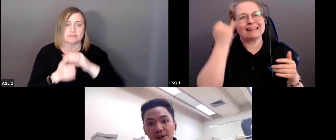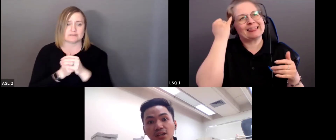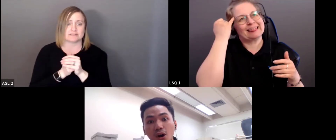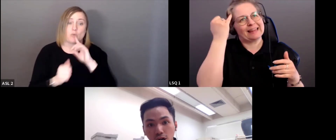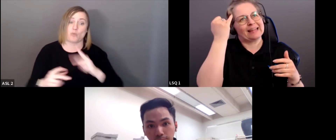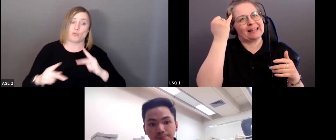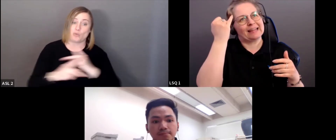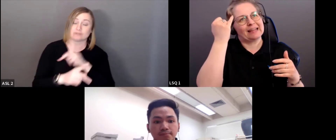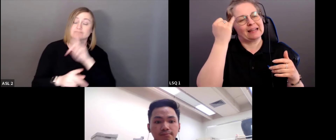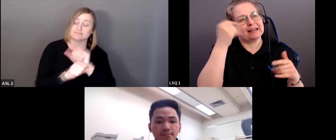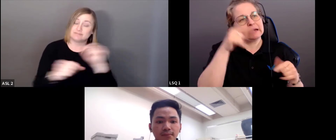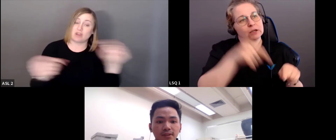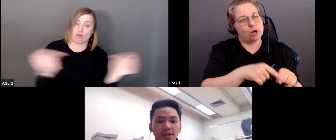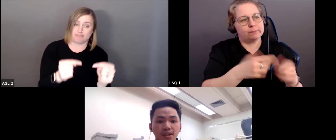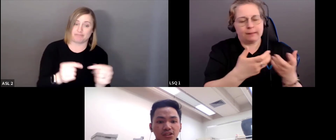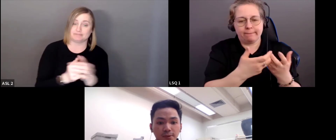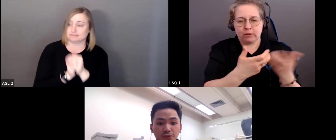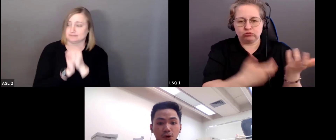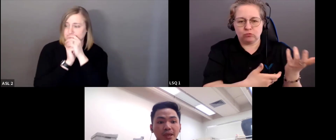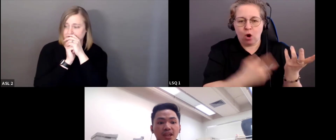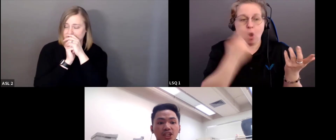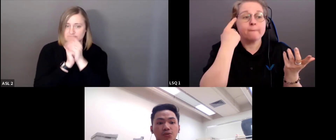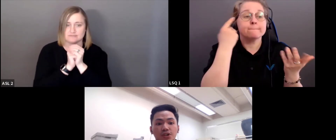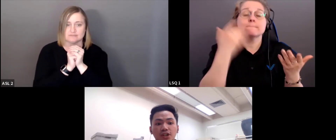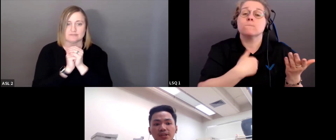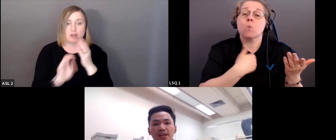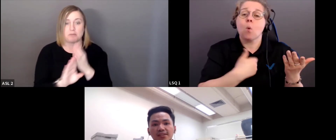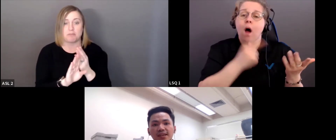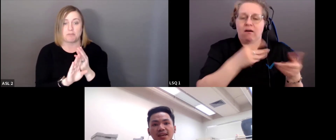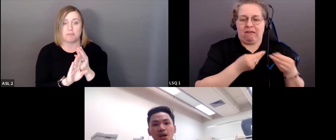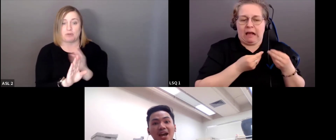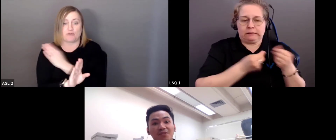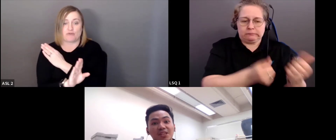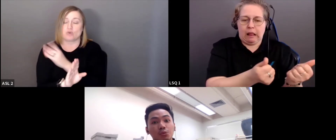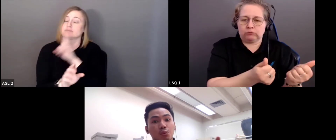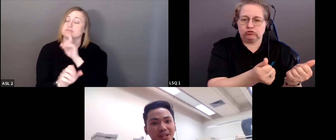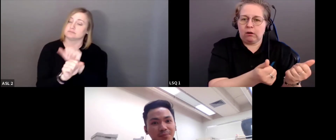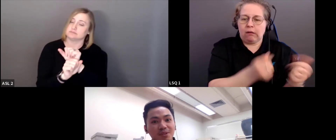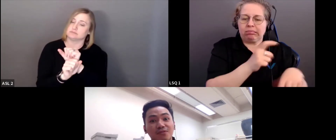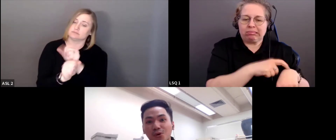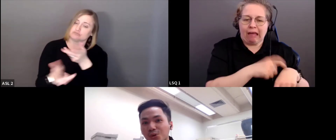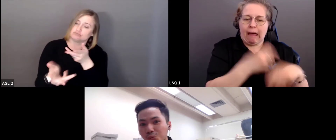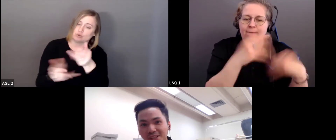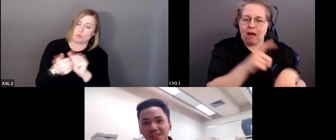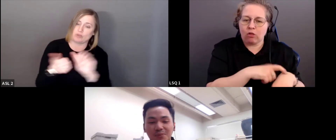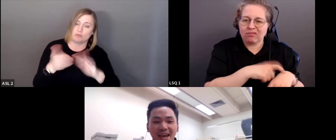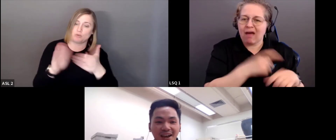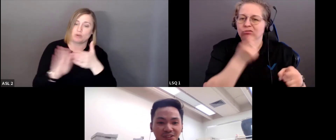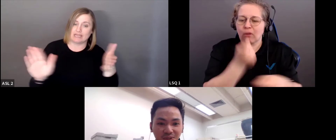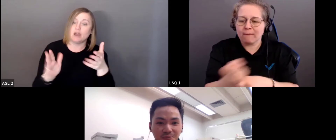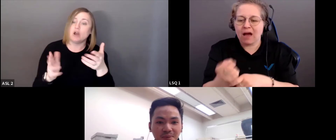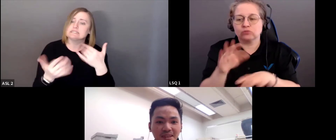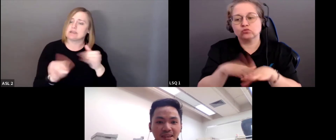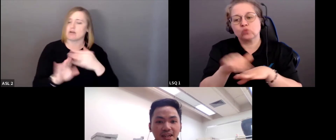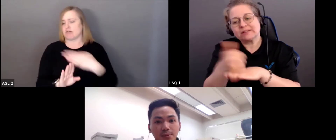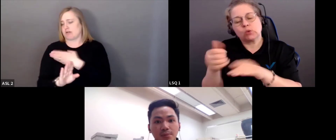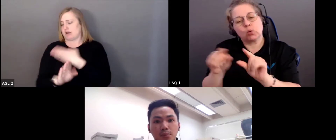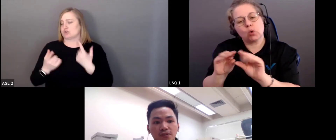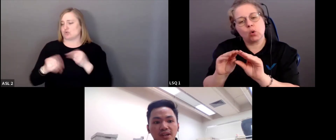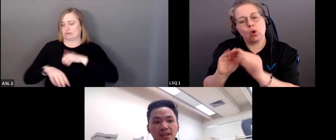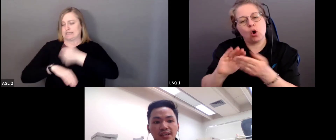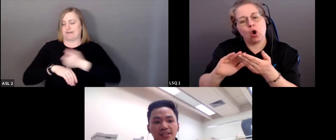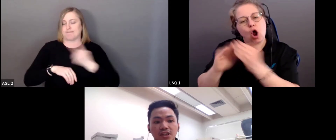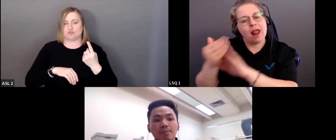'idéal pour gaspiller des ressources, avoir des priorités erronées et même faire de réels dommages. Donc, avant de s'engager dans la